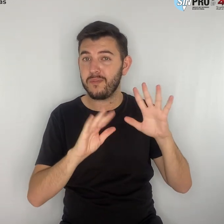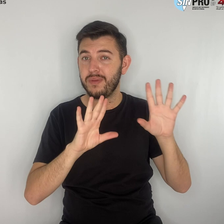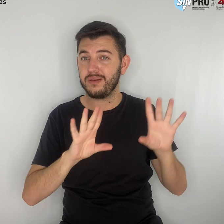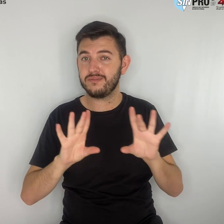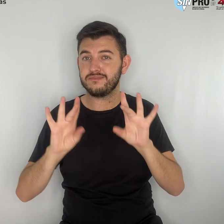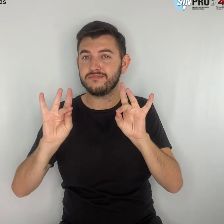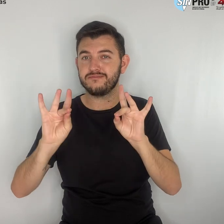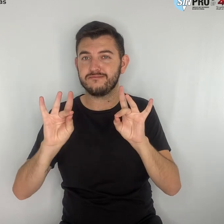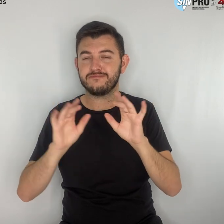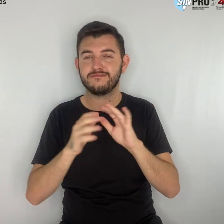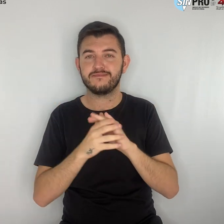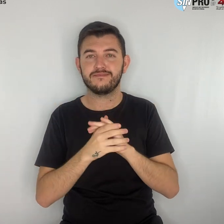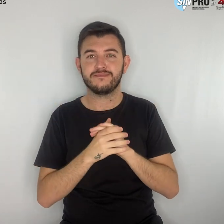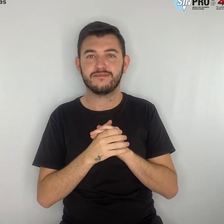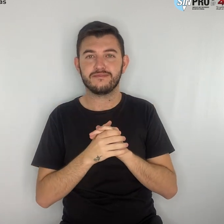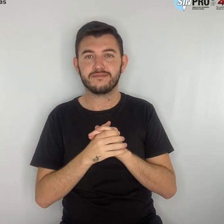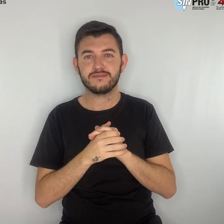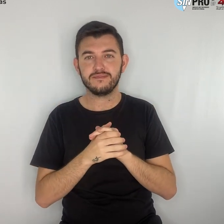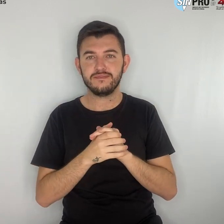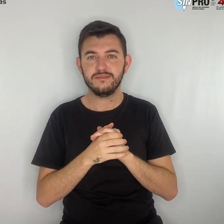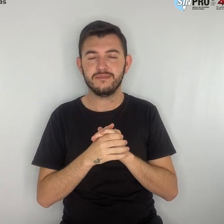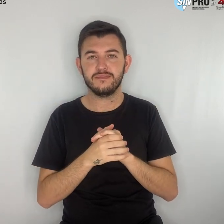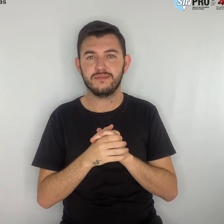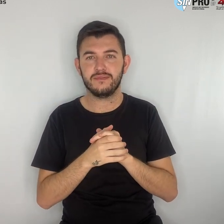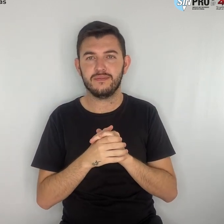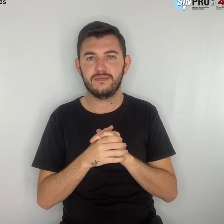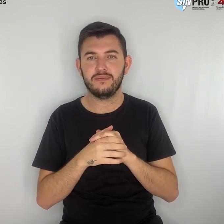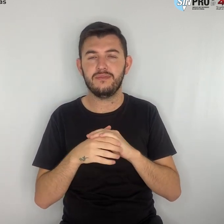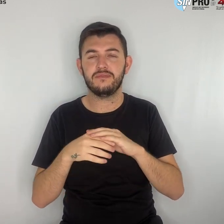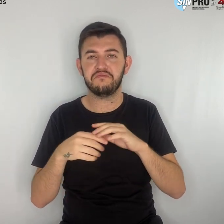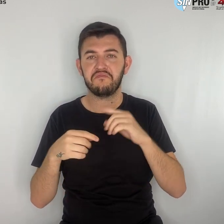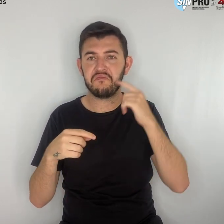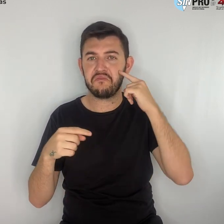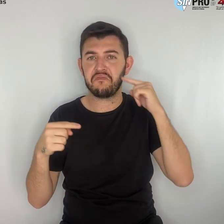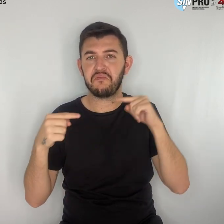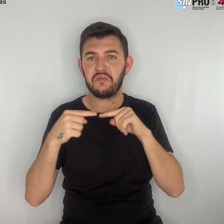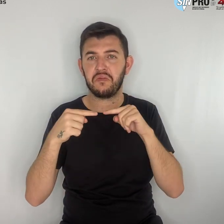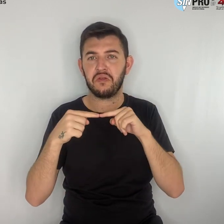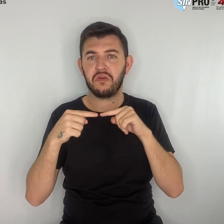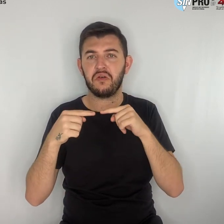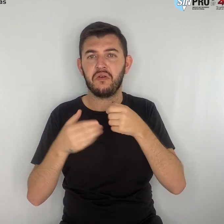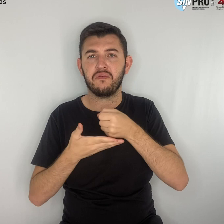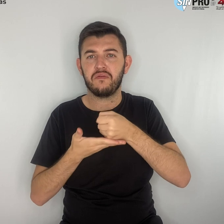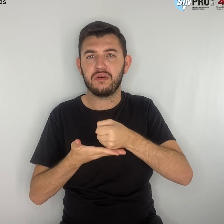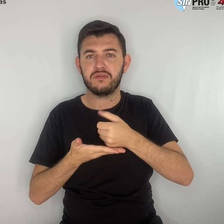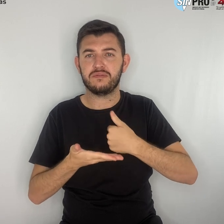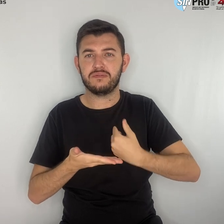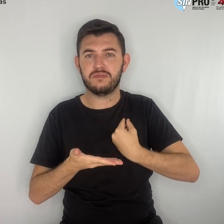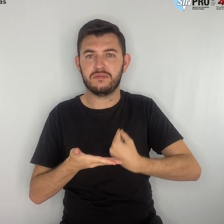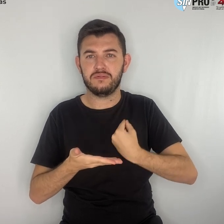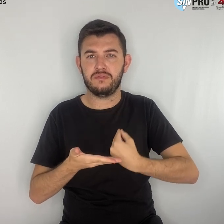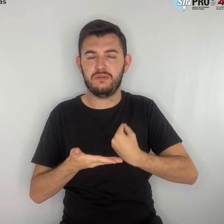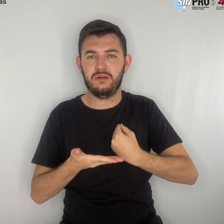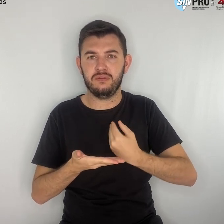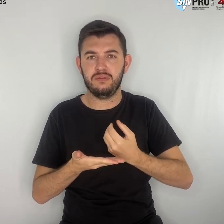concordância no que se refere à oferta presencial da formação geral básica. Contudo,